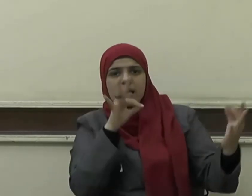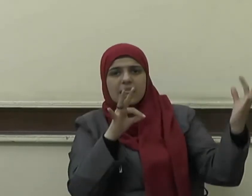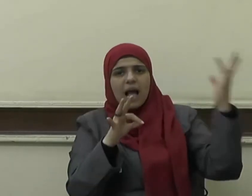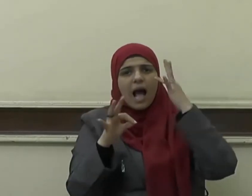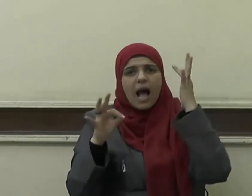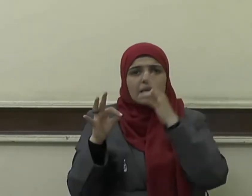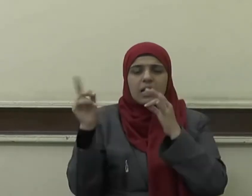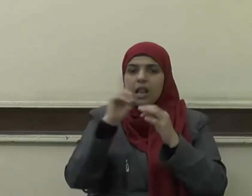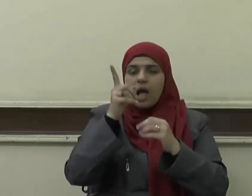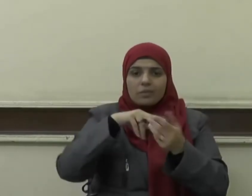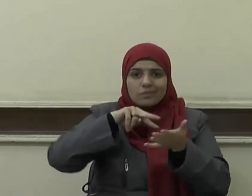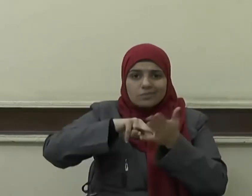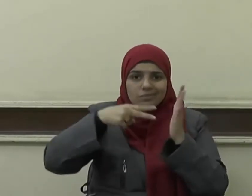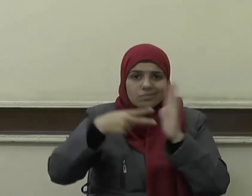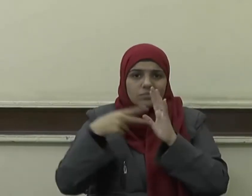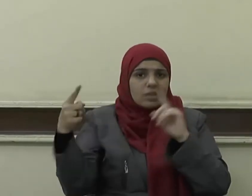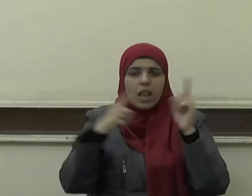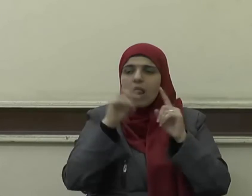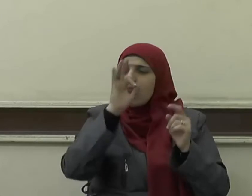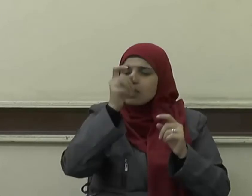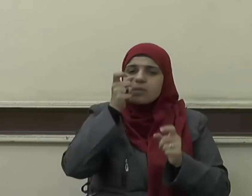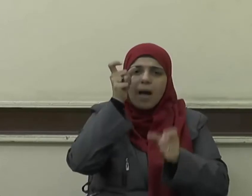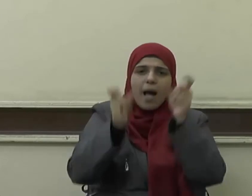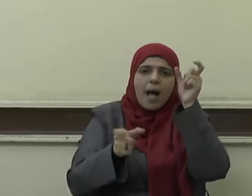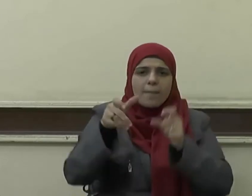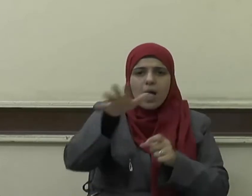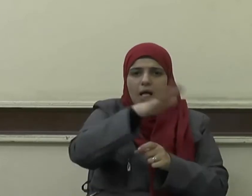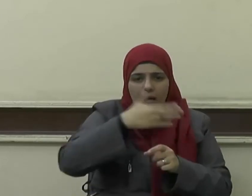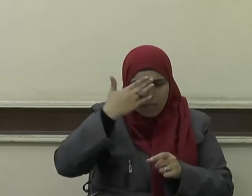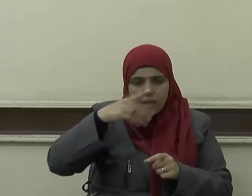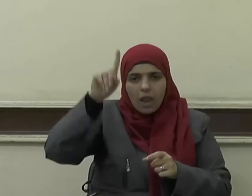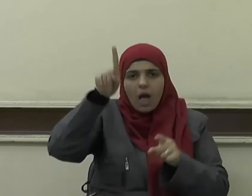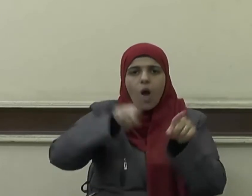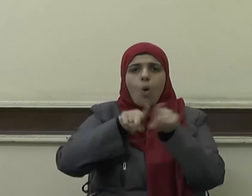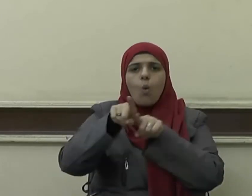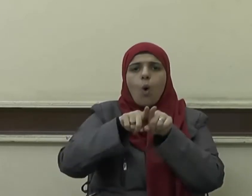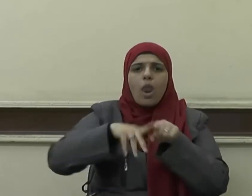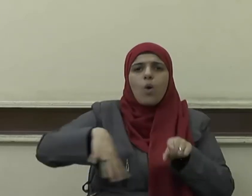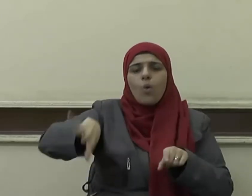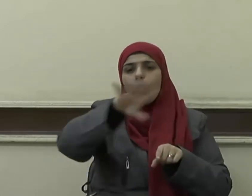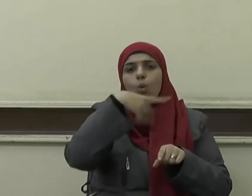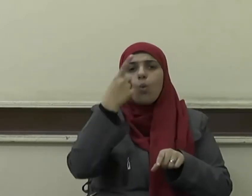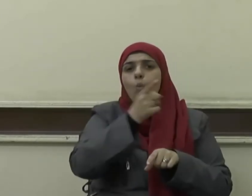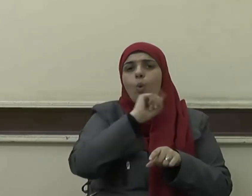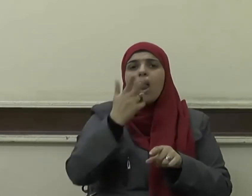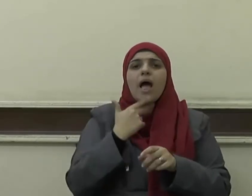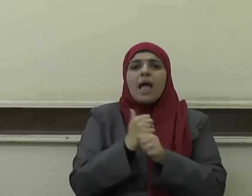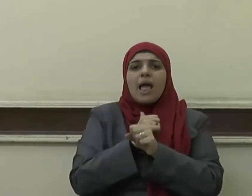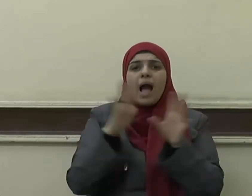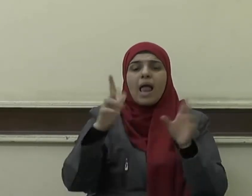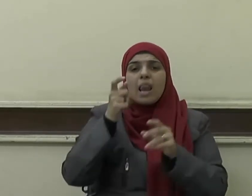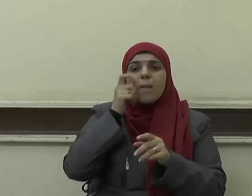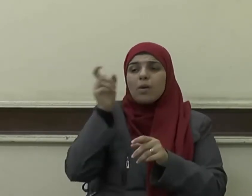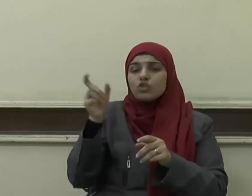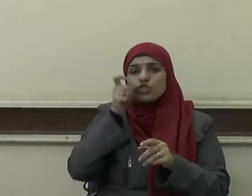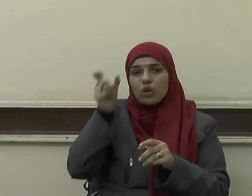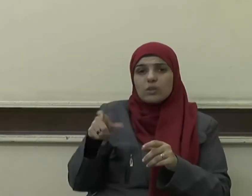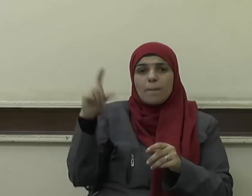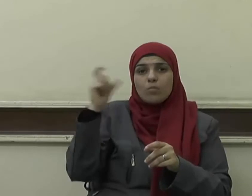يحل لمسلم أن يهجر أخاه فوق ثلاثة أيام إن واجب الوقت وفقها